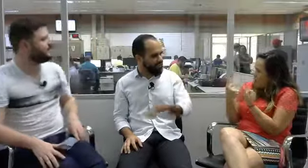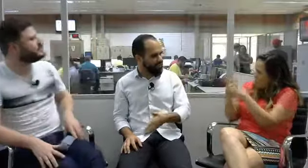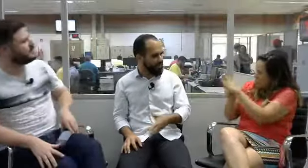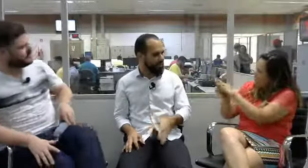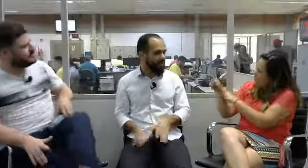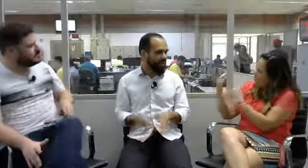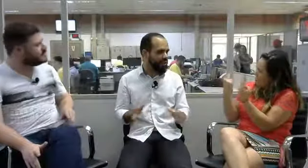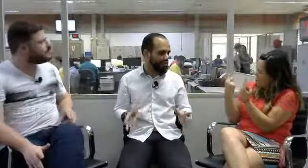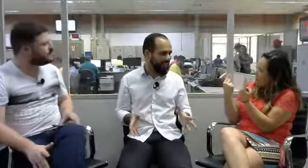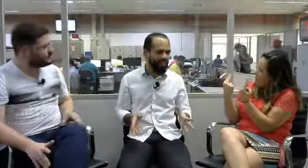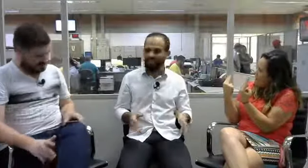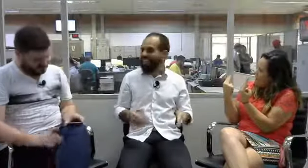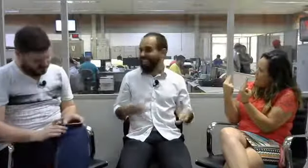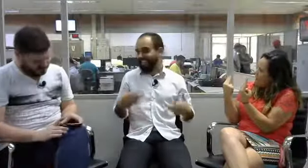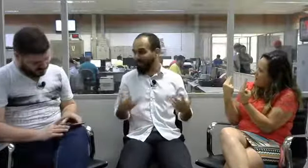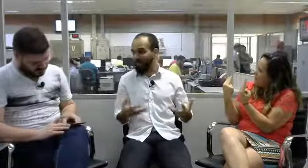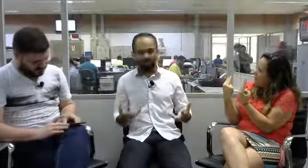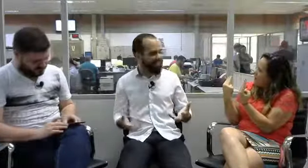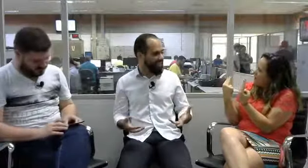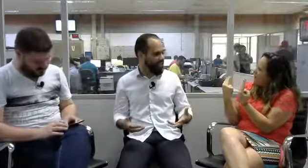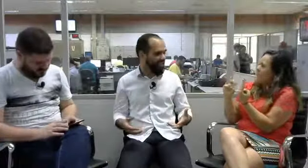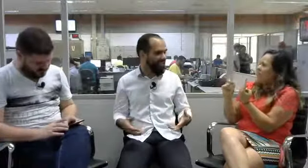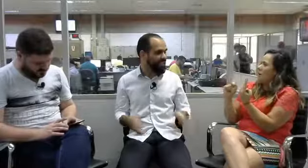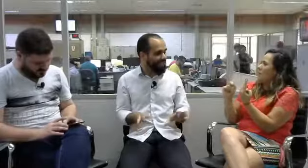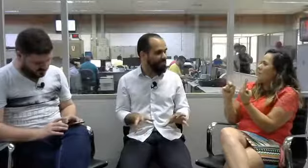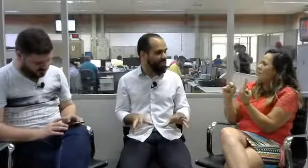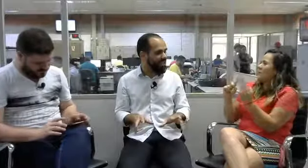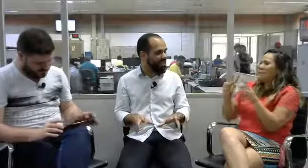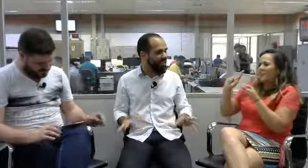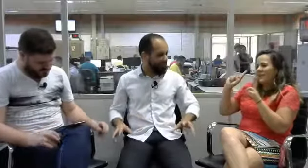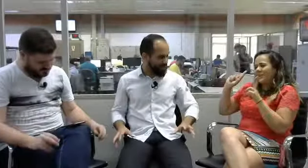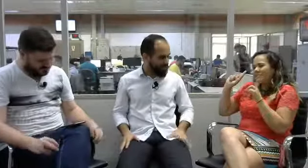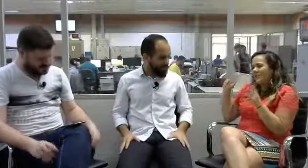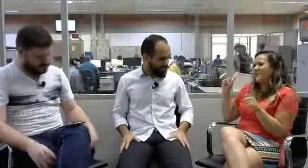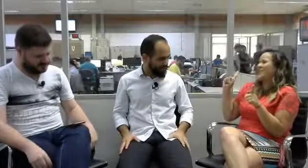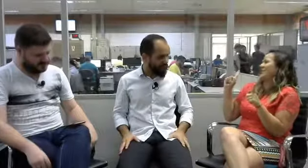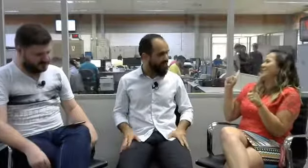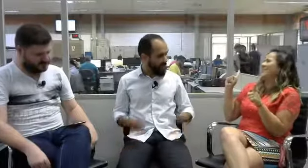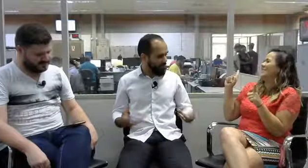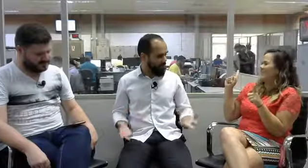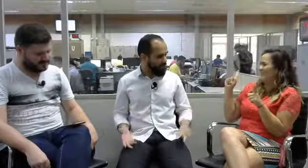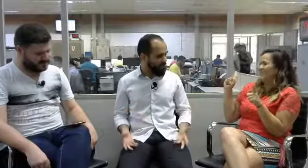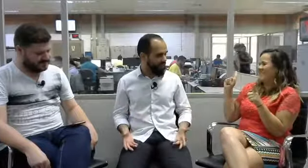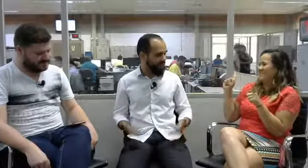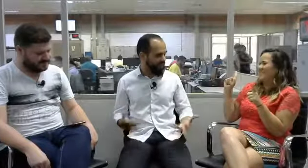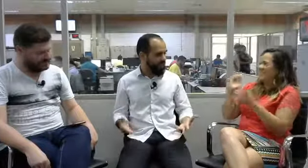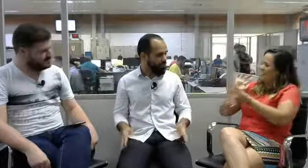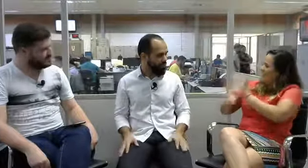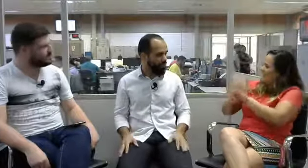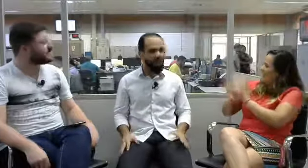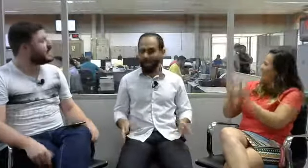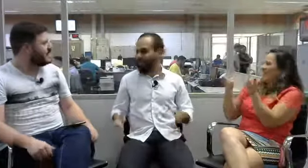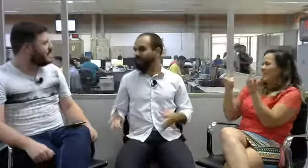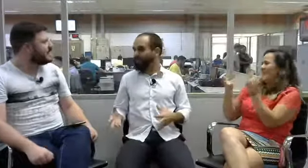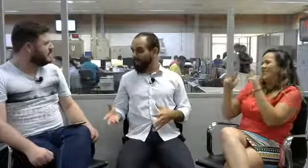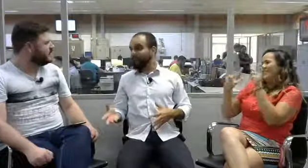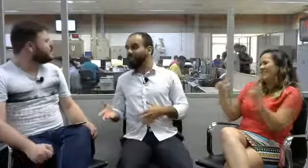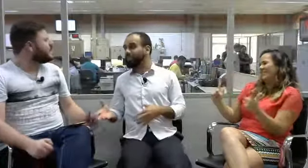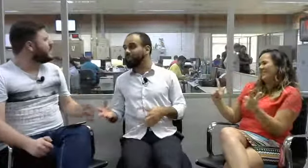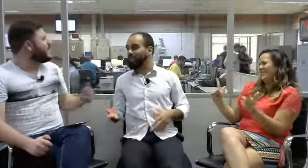portuguesa, que é diferente. Ela está perguntando, né? A gente sabe que aqui não é a mesma língua, é uma língua diferente, a língua oral. A mesma coisa acontece com a língua